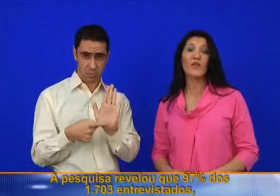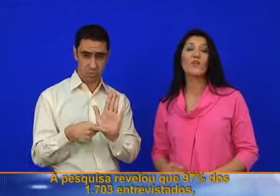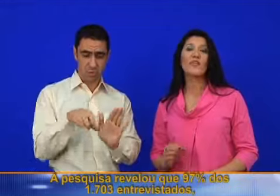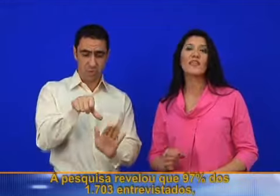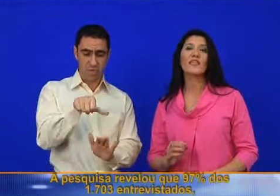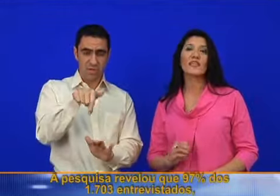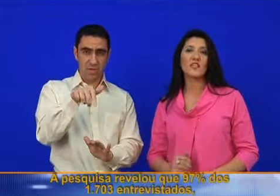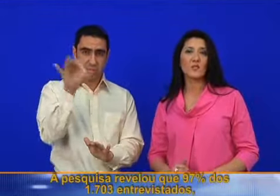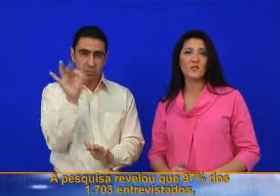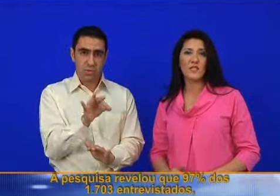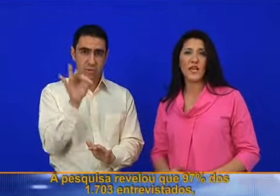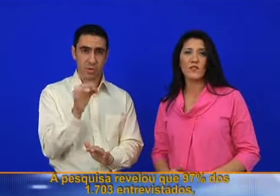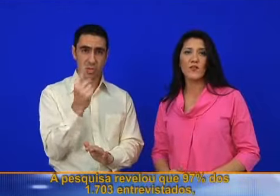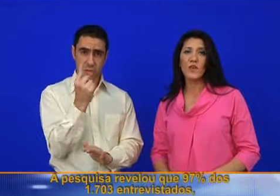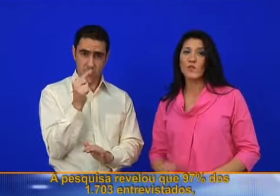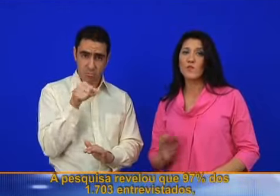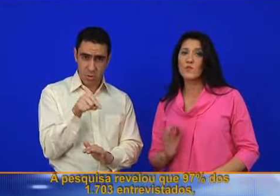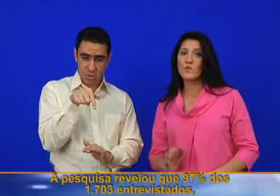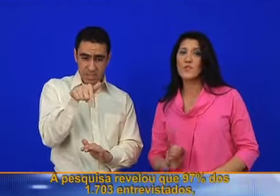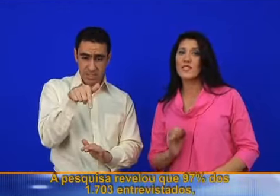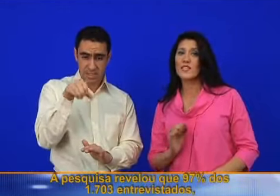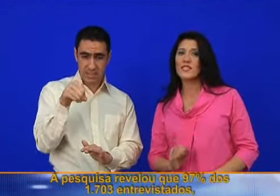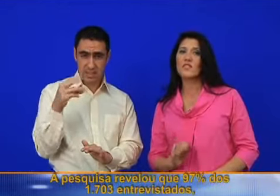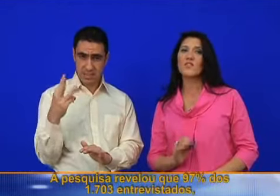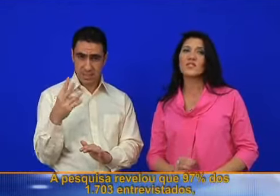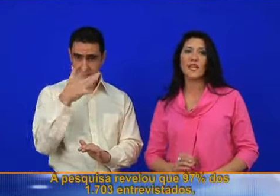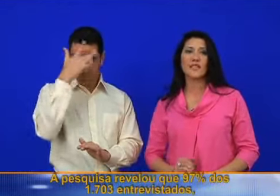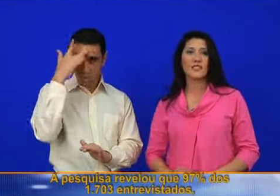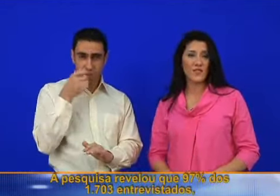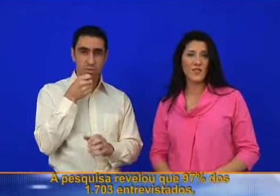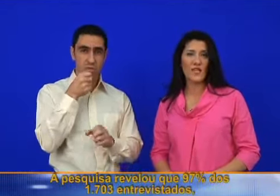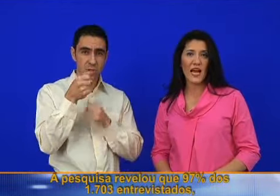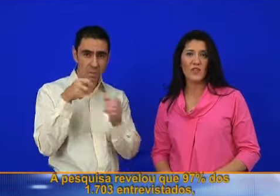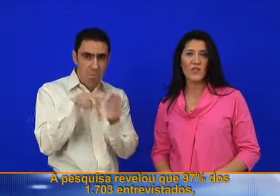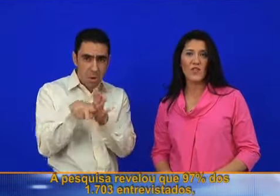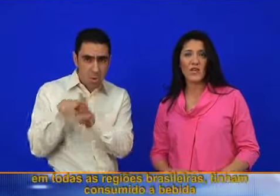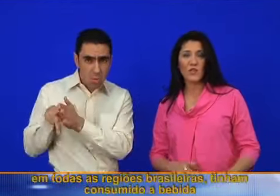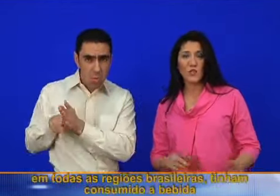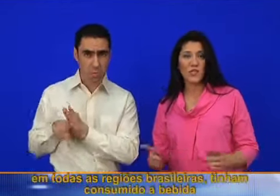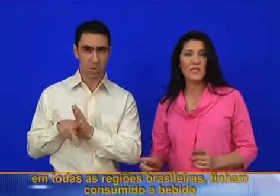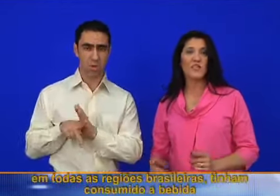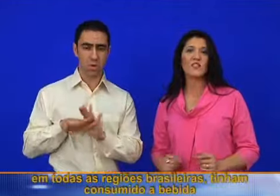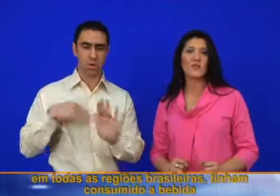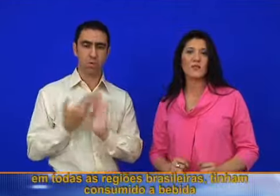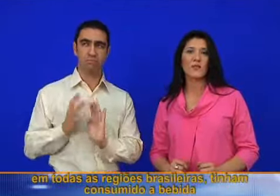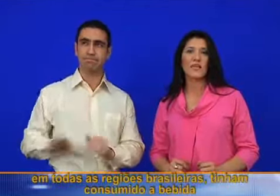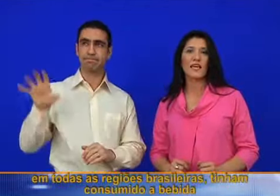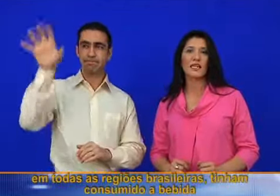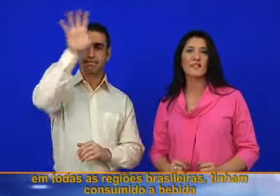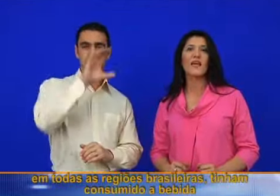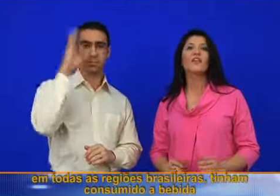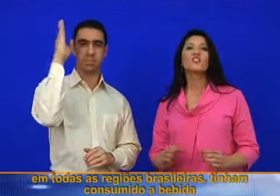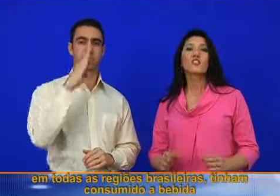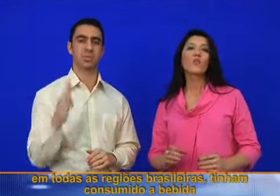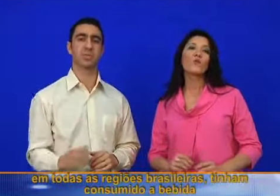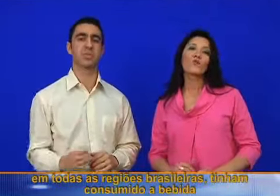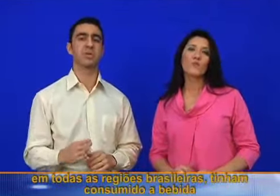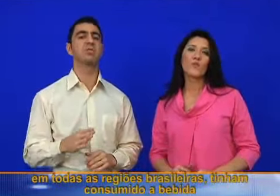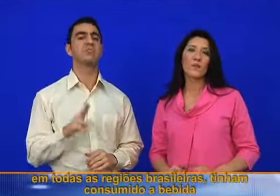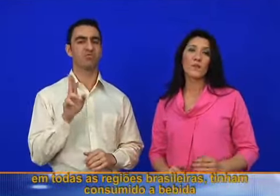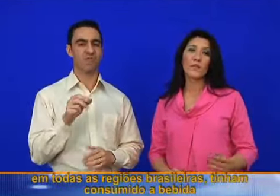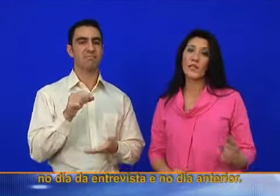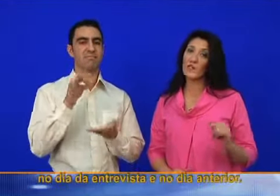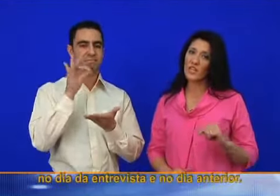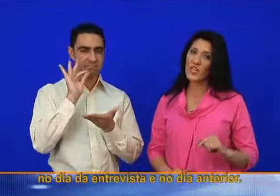revelou que 97% dos 1.703 entrevistados em todas as regiões brasileiras tinham